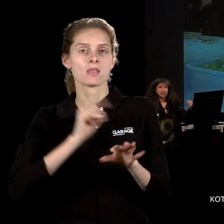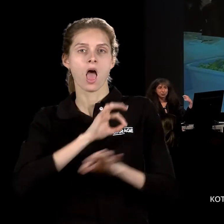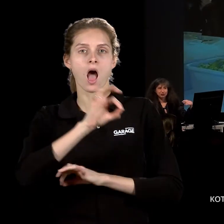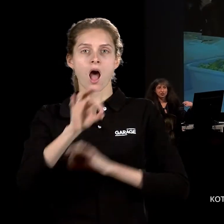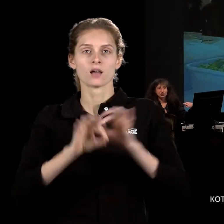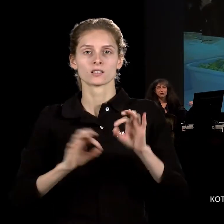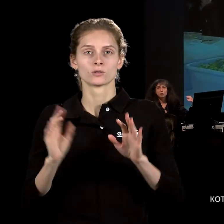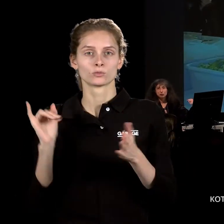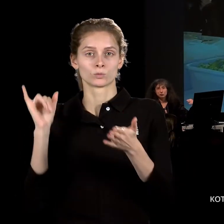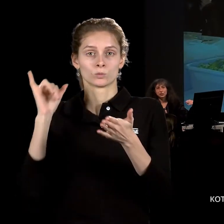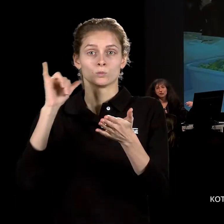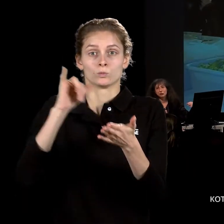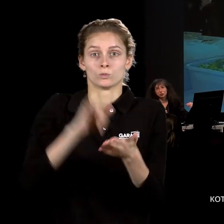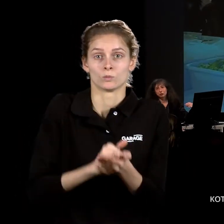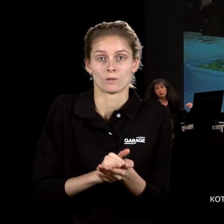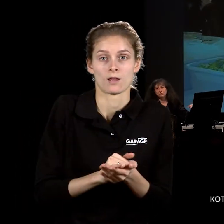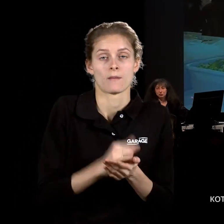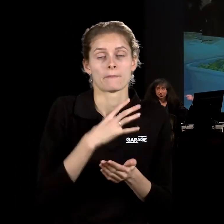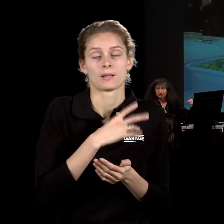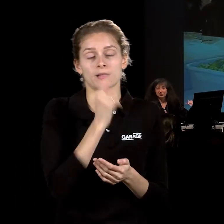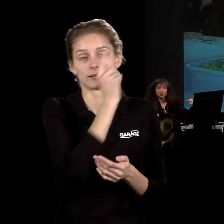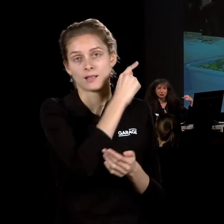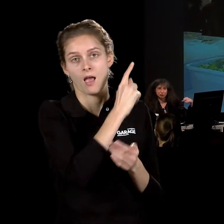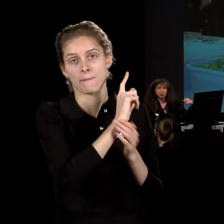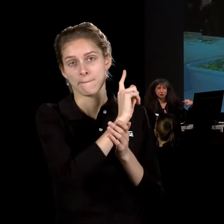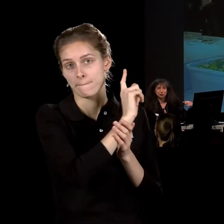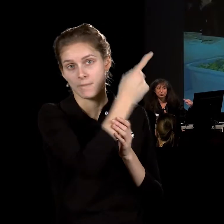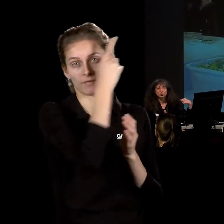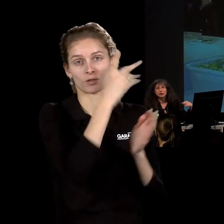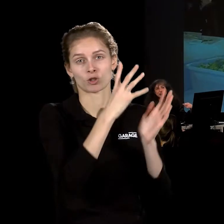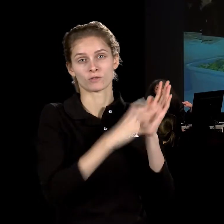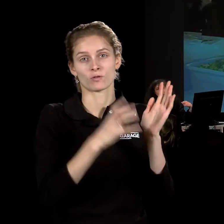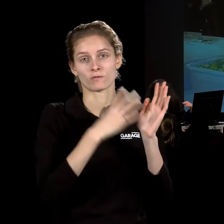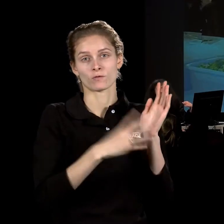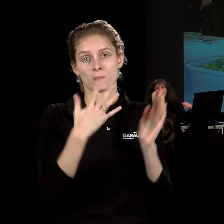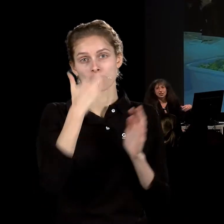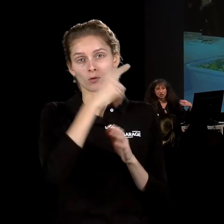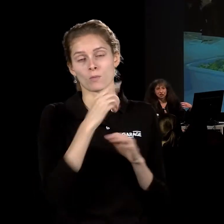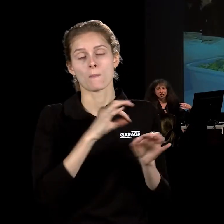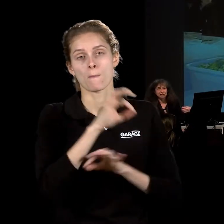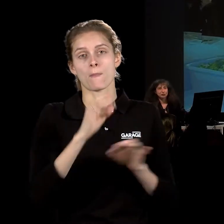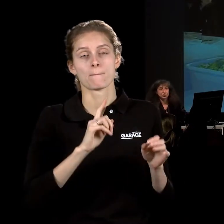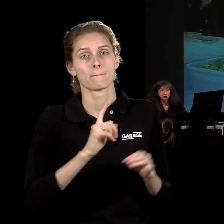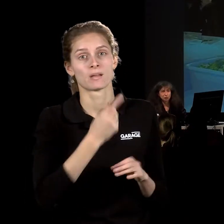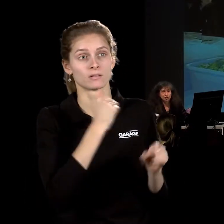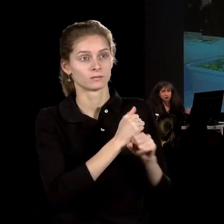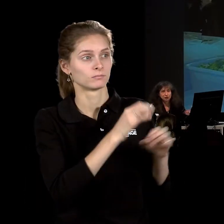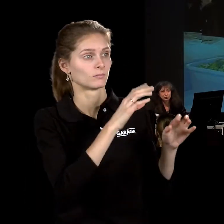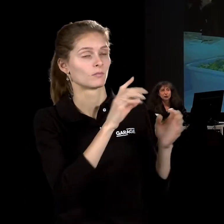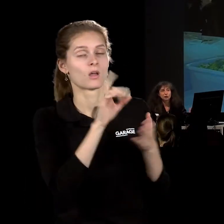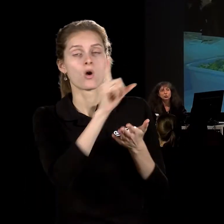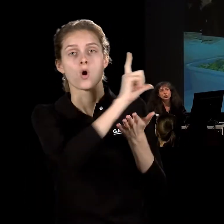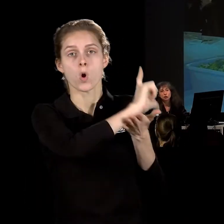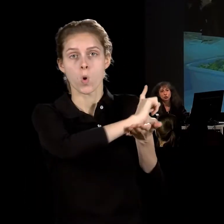повторяет пространство первого места, котором взрывание в 1995 году делало этот проект. Каждый раз это любая